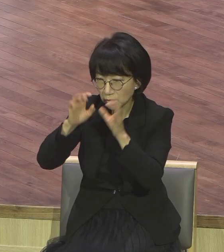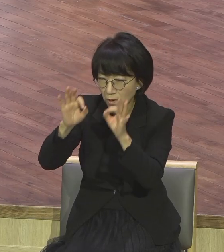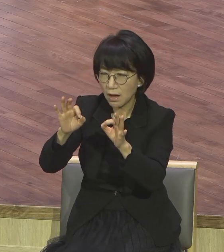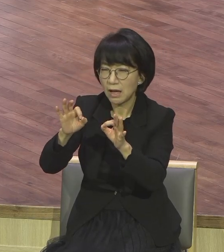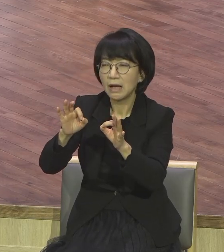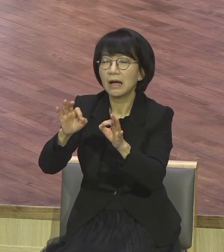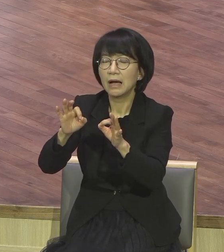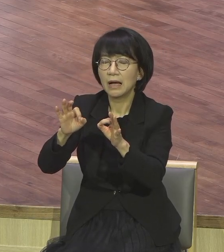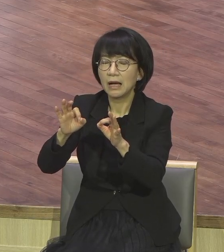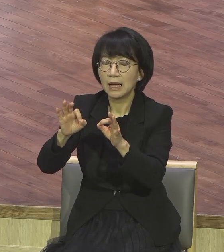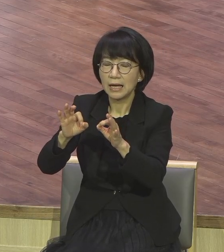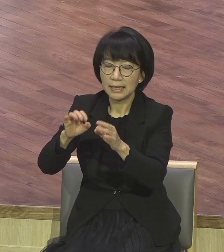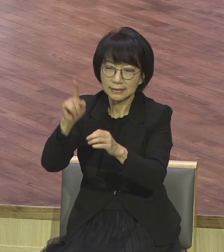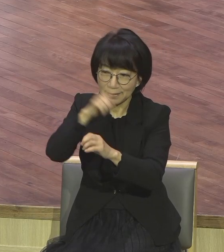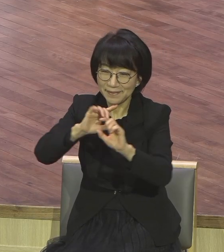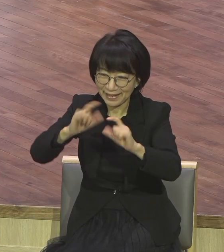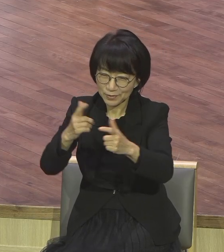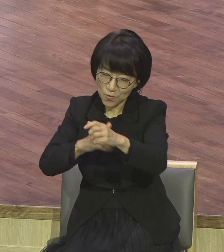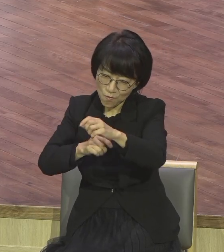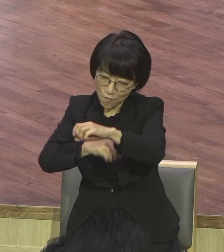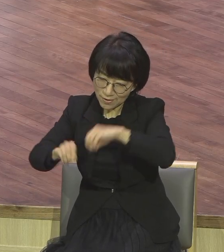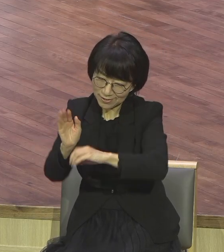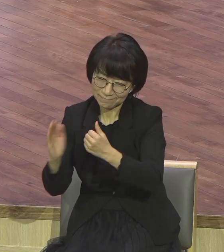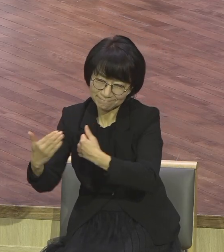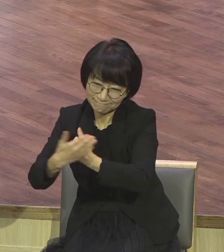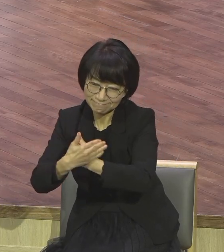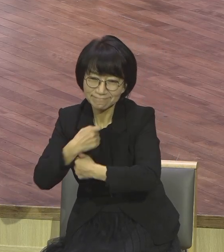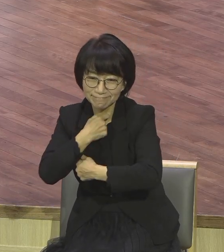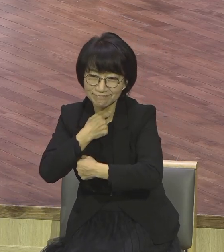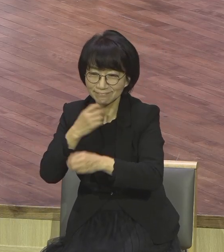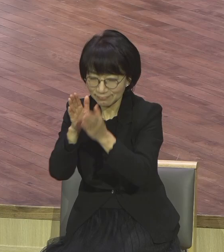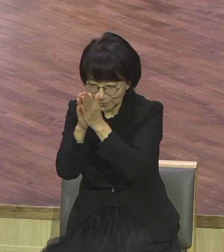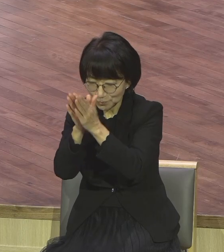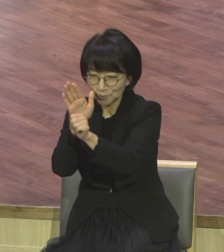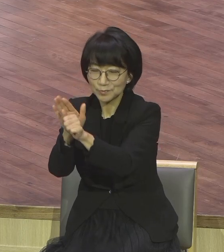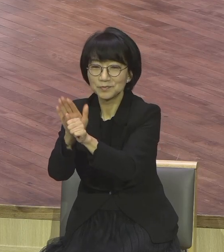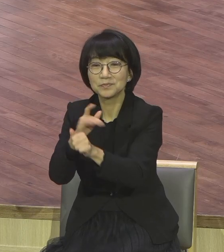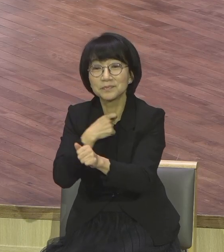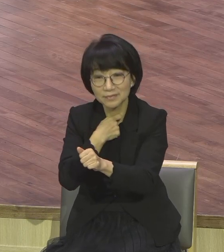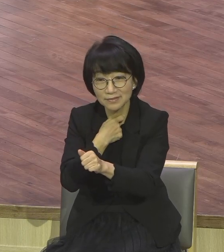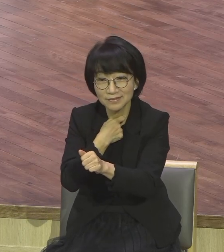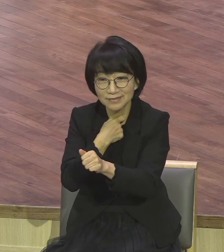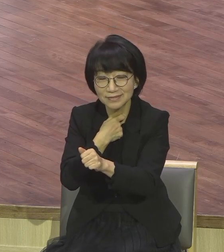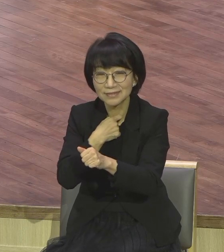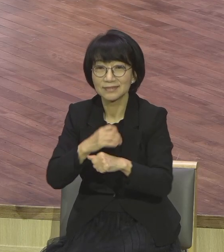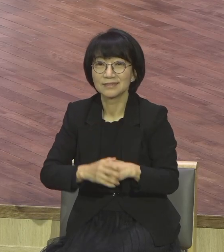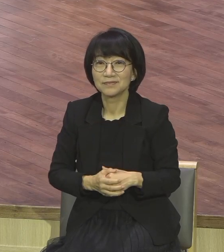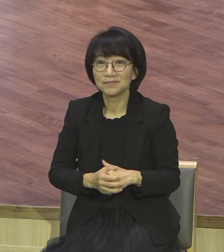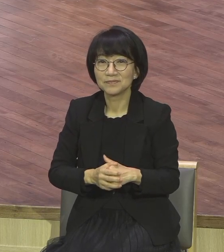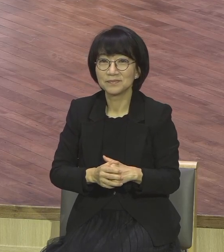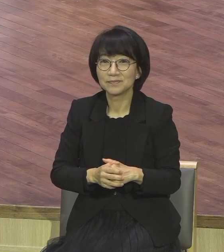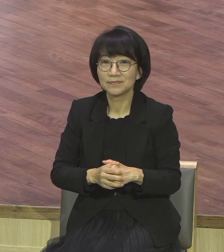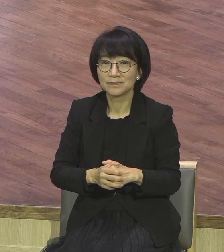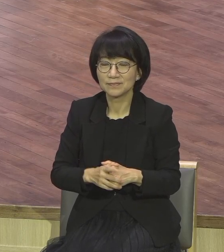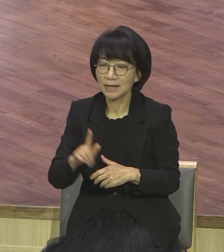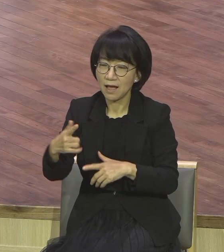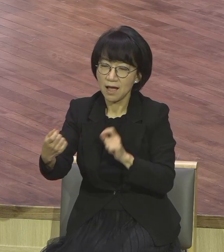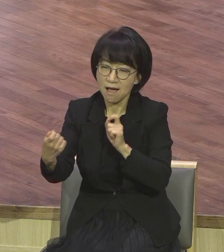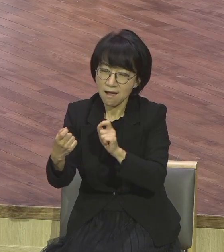사랑스러워. 더 사랑스러워. 그래 더 기도하고 더 기도하게 되고 더 가까이 해서 더 도와주고 싶고